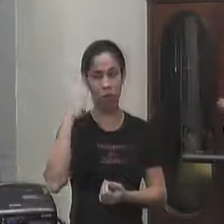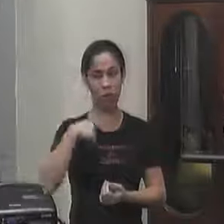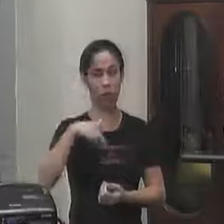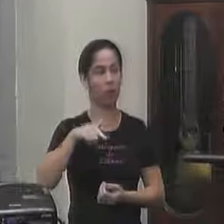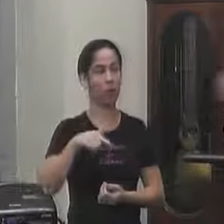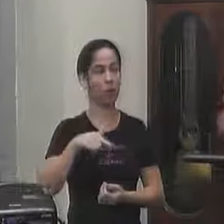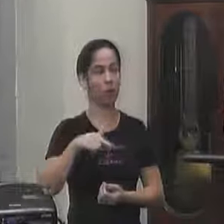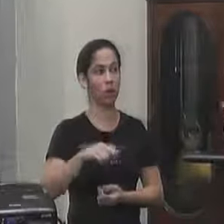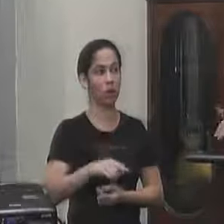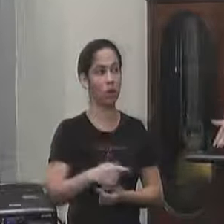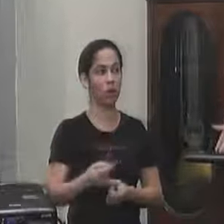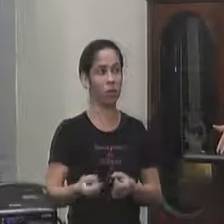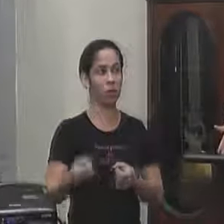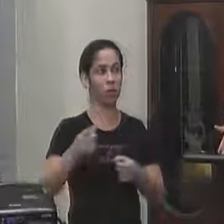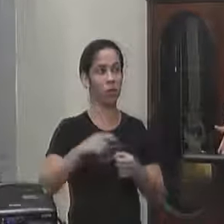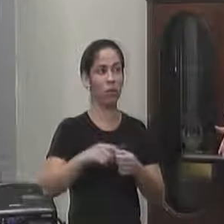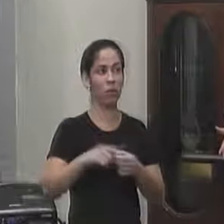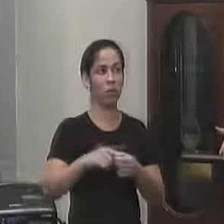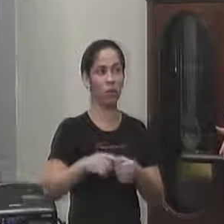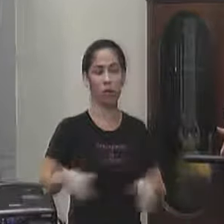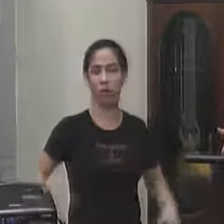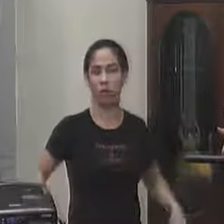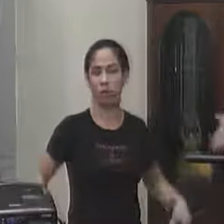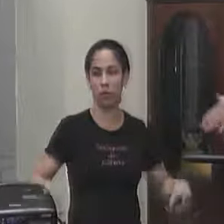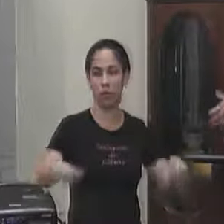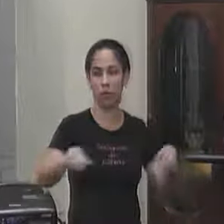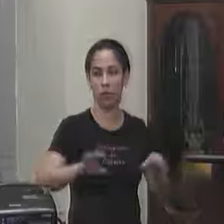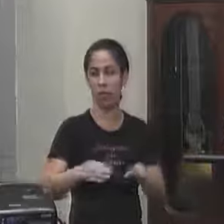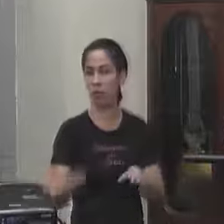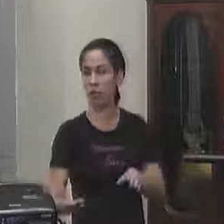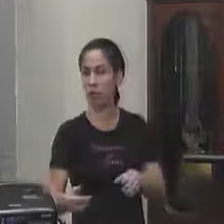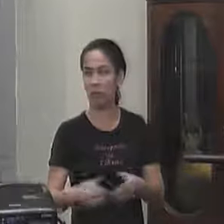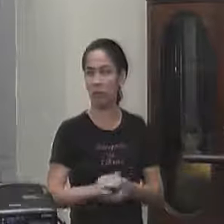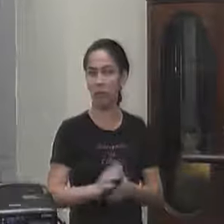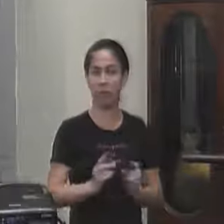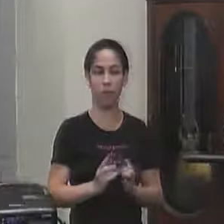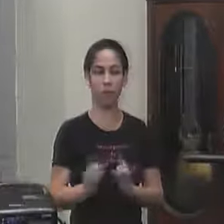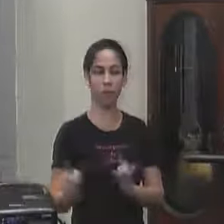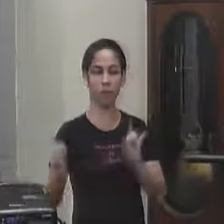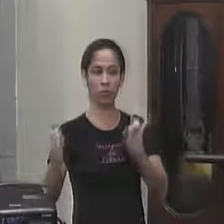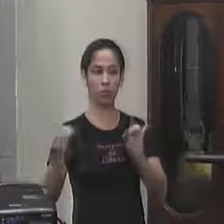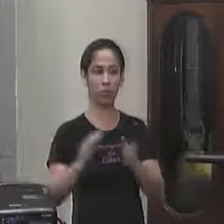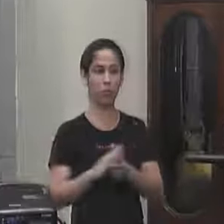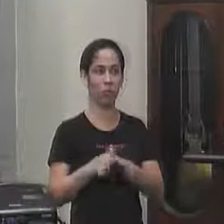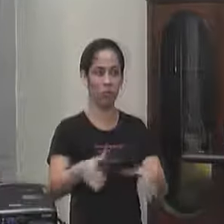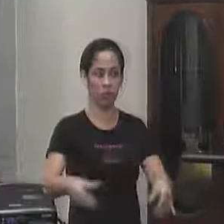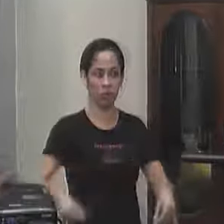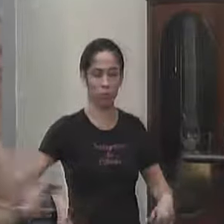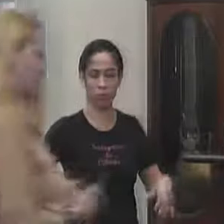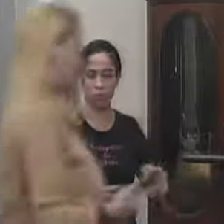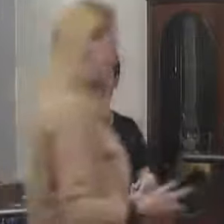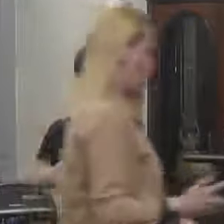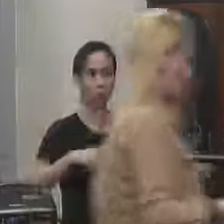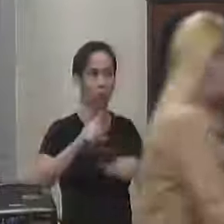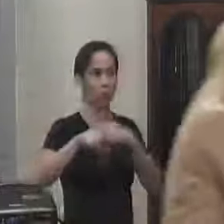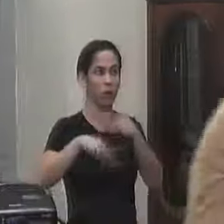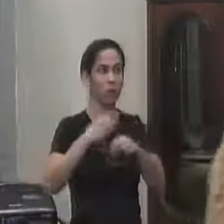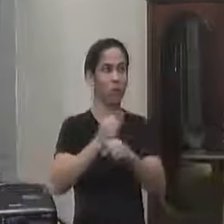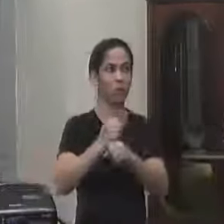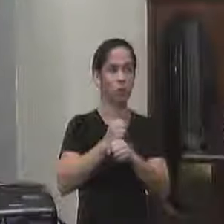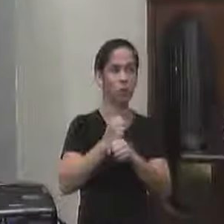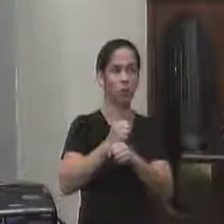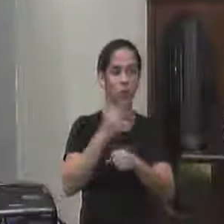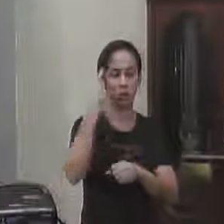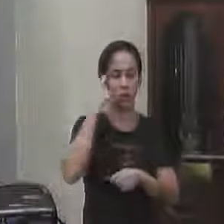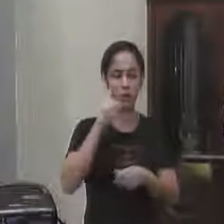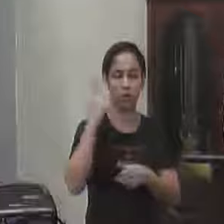pra voltar colocar o corrimão que caiu né ali daquela passarela e tá dentro da minha previsão pro ano que vem eu não sei